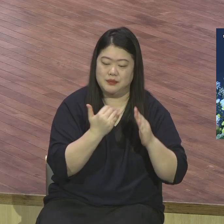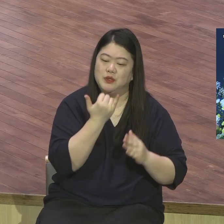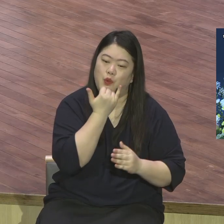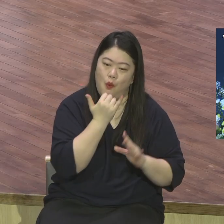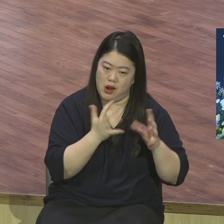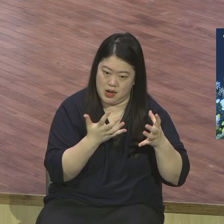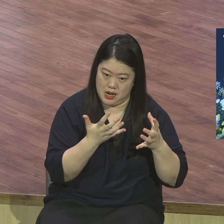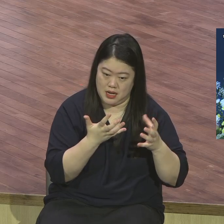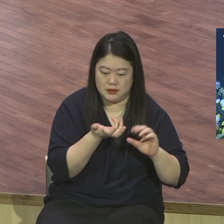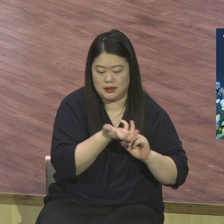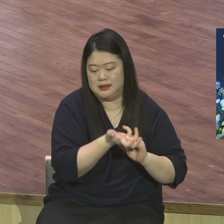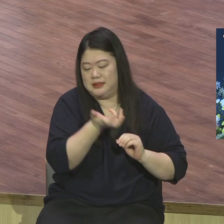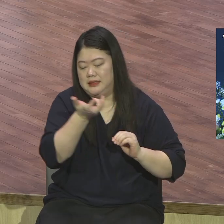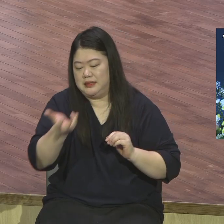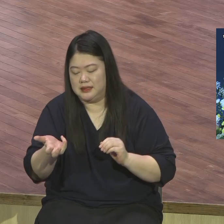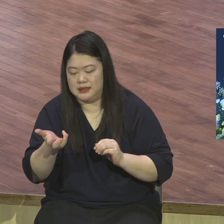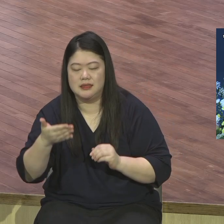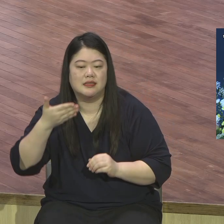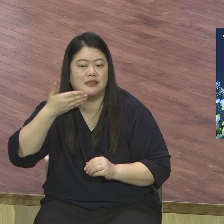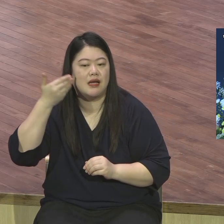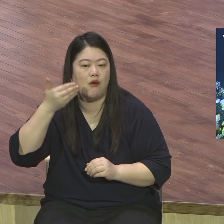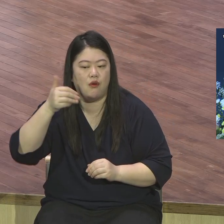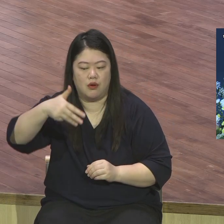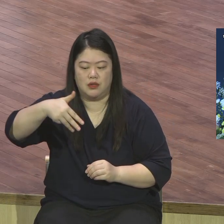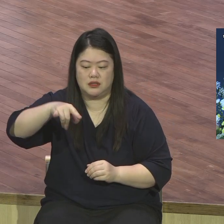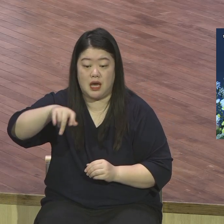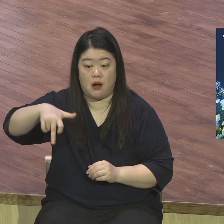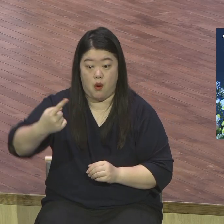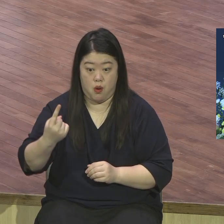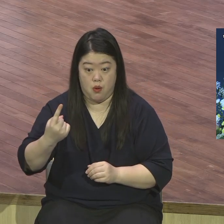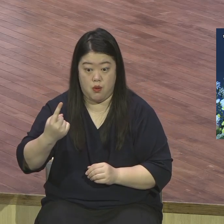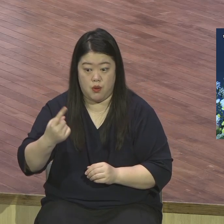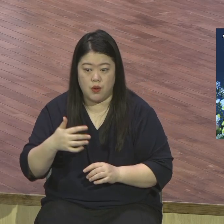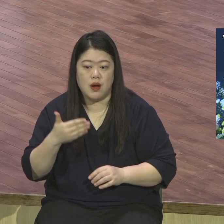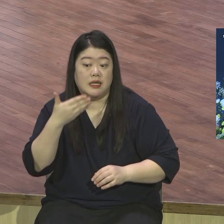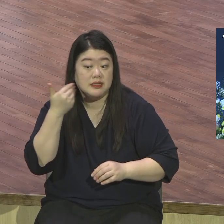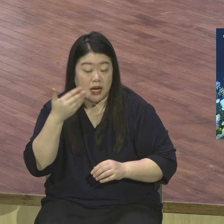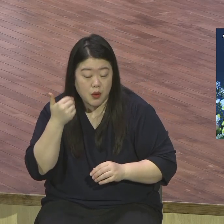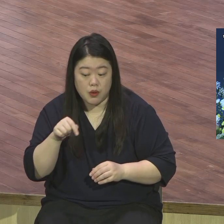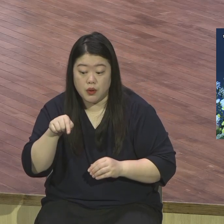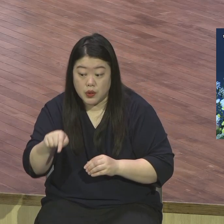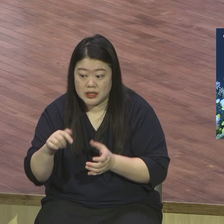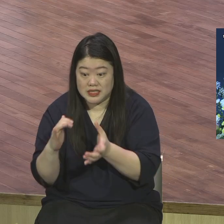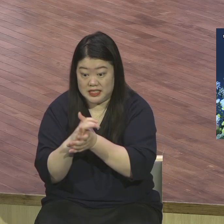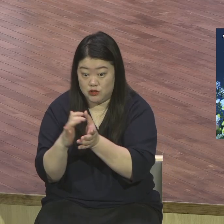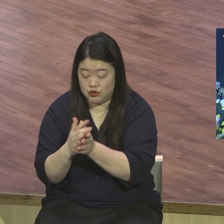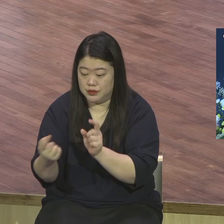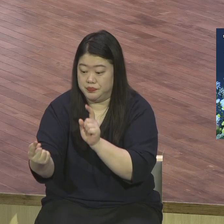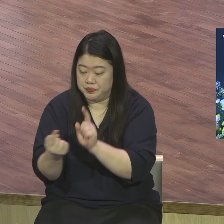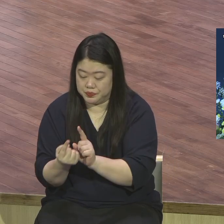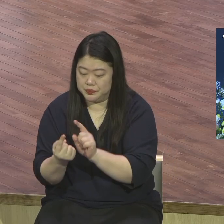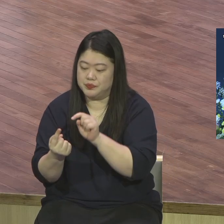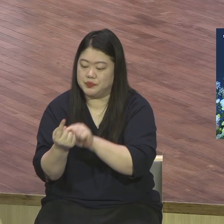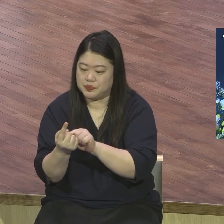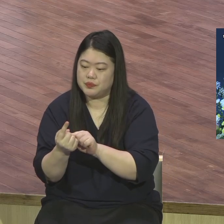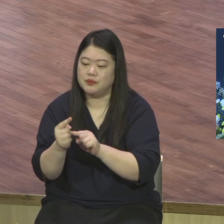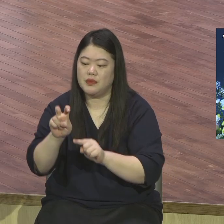이동해온 모레비안 교도들을 자기 영지에 정착시켜가지고 살도록 했고 거기서